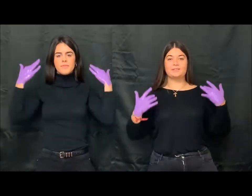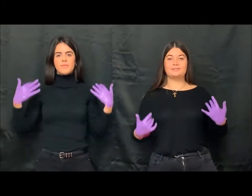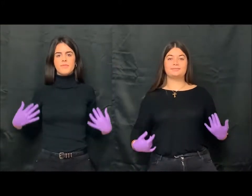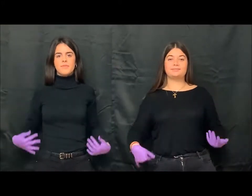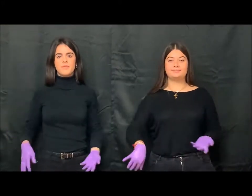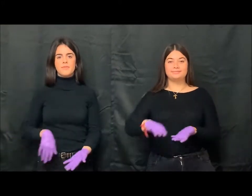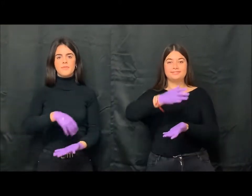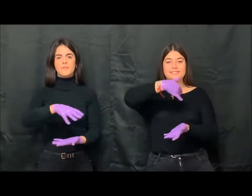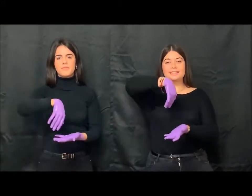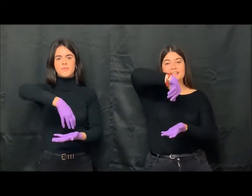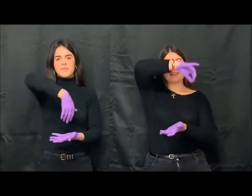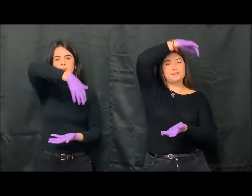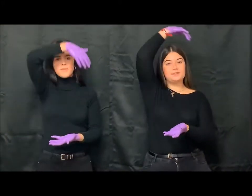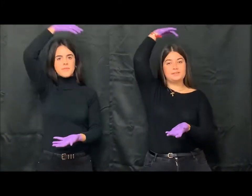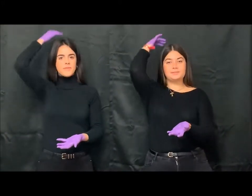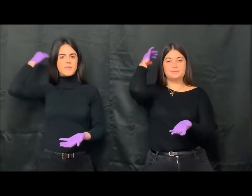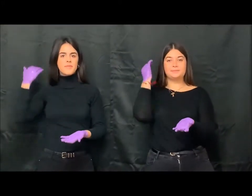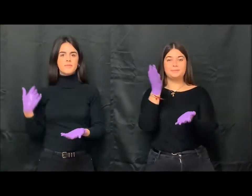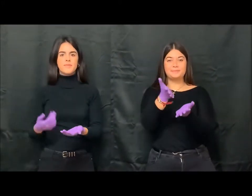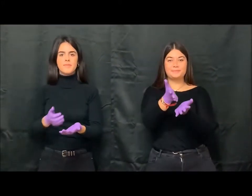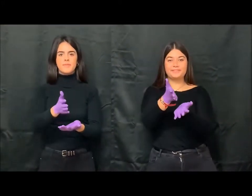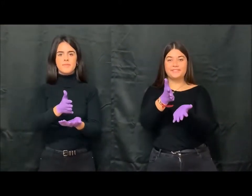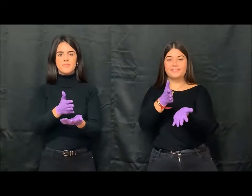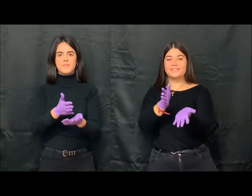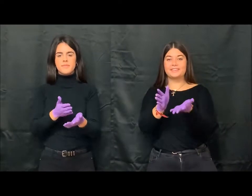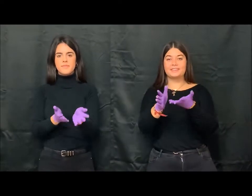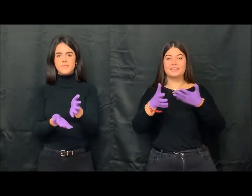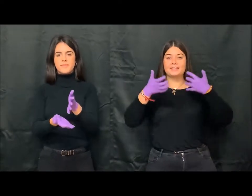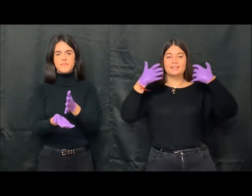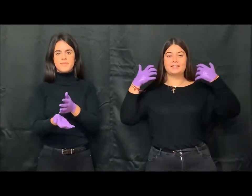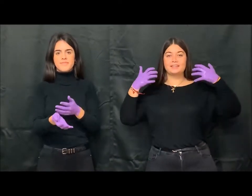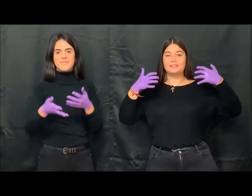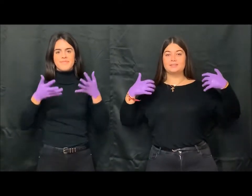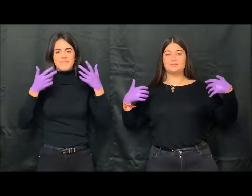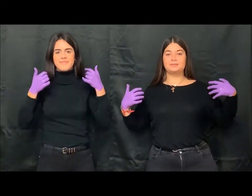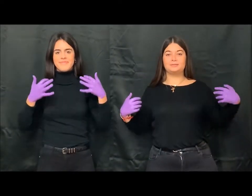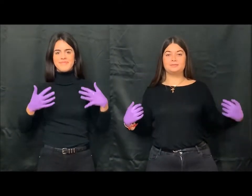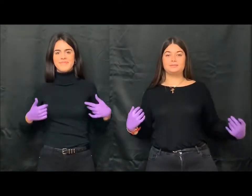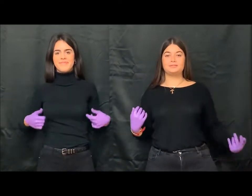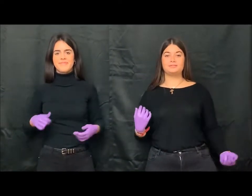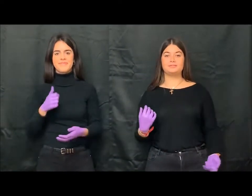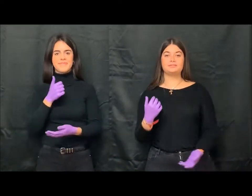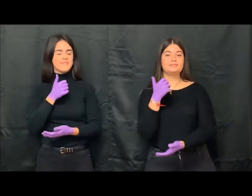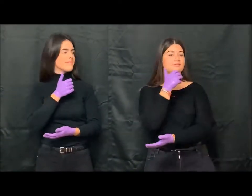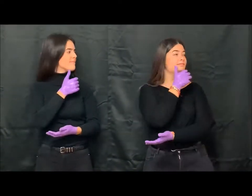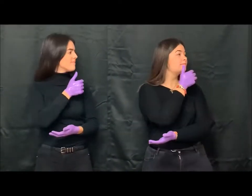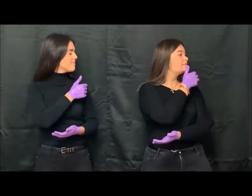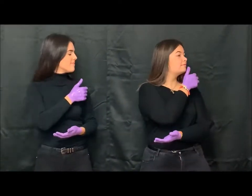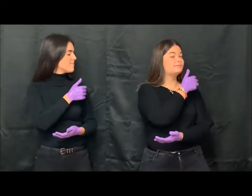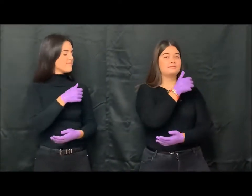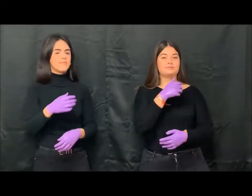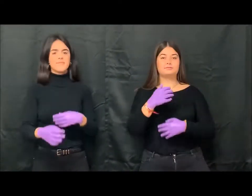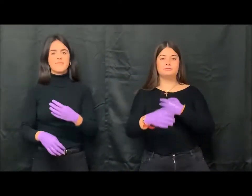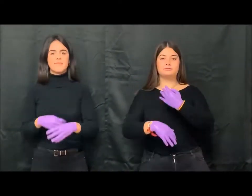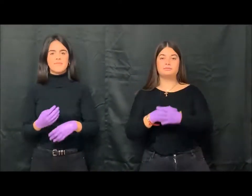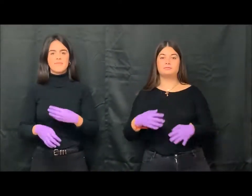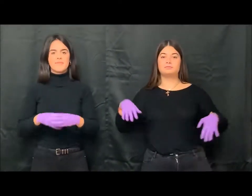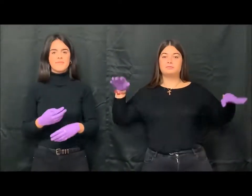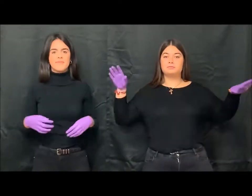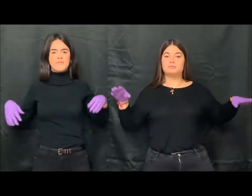Tengo todo el cuerpo encadenado, las manos agrietadas, mil arrugas en la piel Las